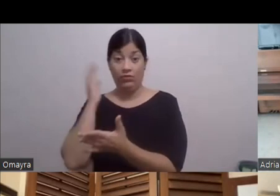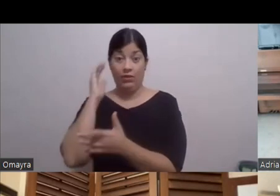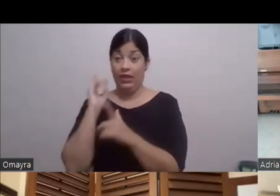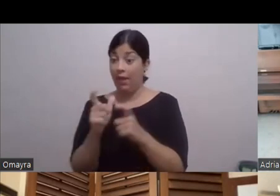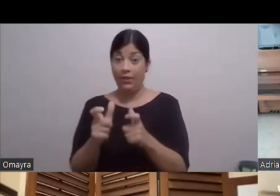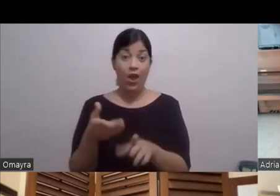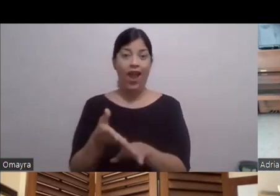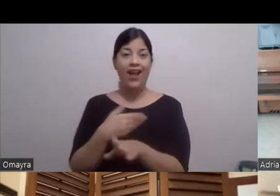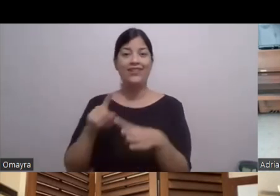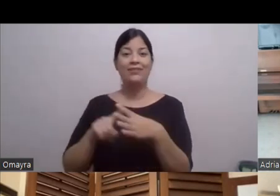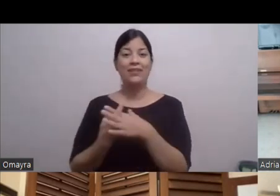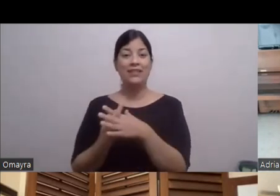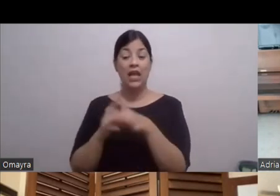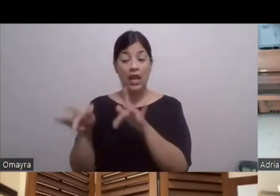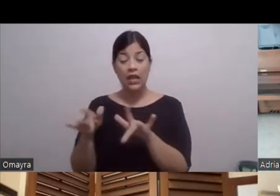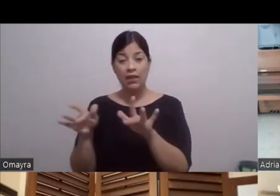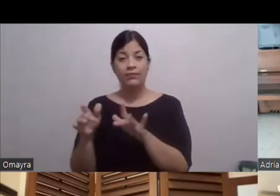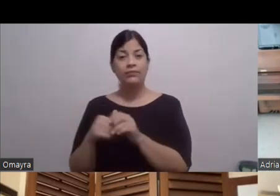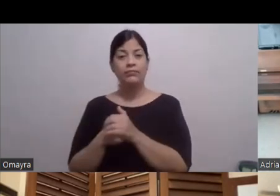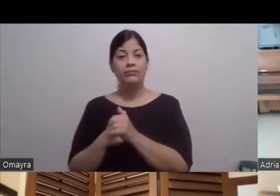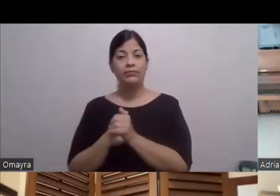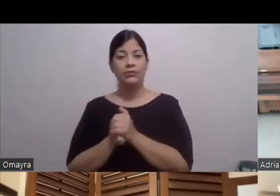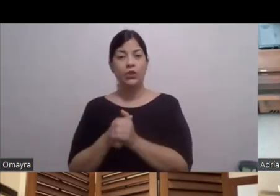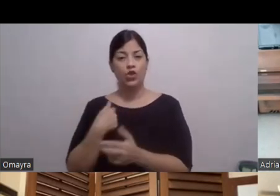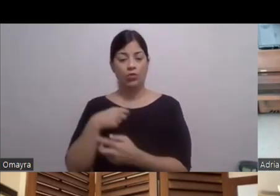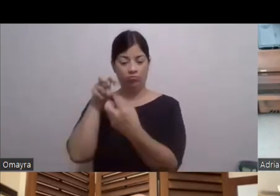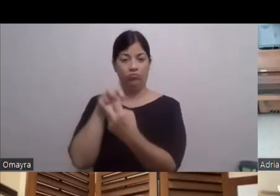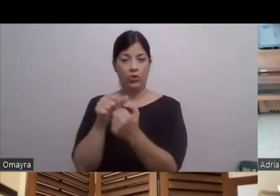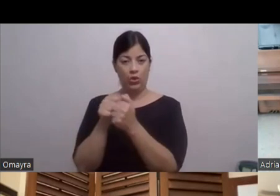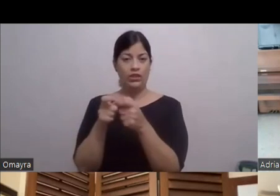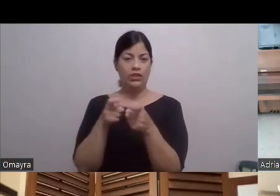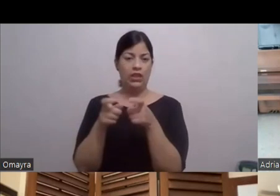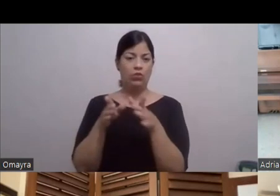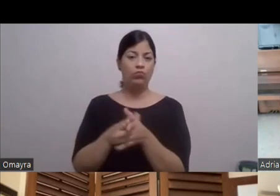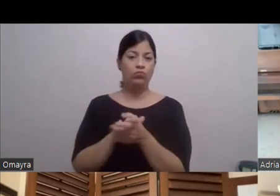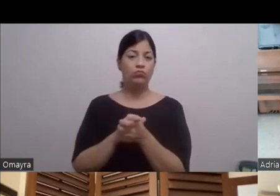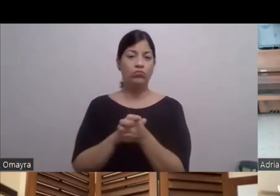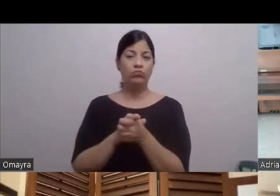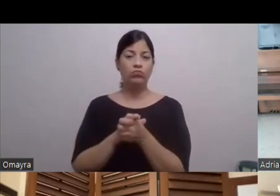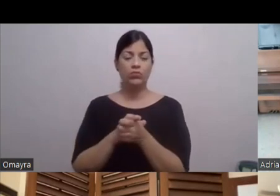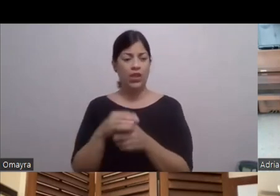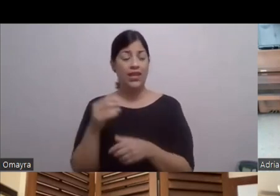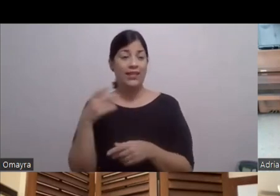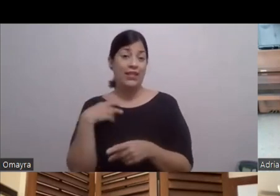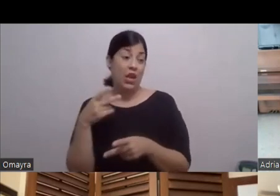a grabar Me sentaba con el director Mira, en esta escena Si había una escena Que yo entendía Que tenía que discutirla con ella Porque había otras Que